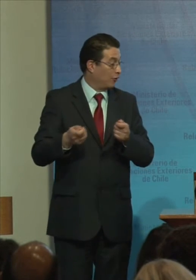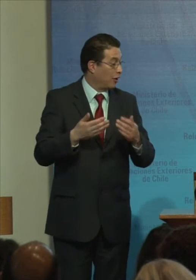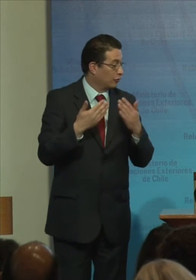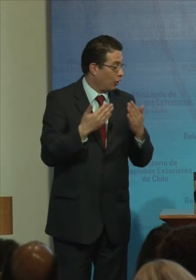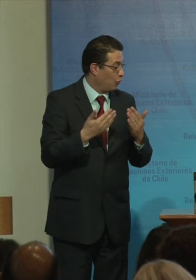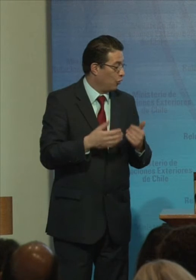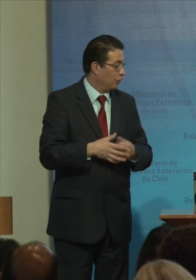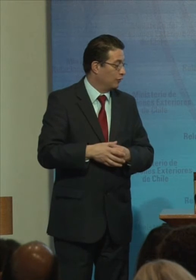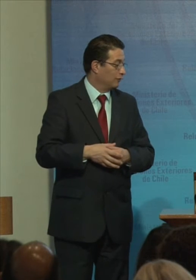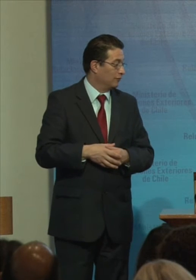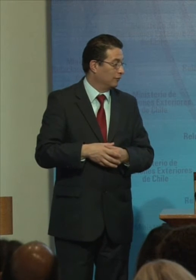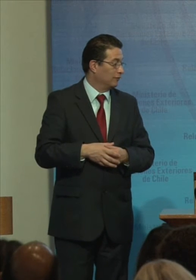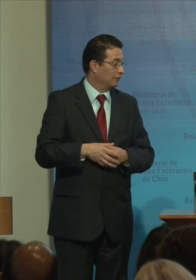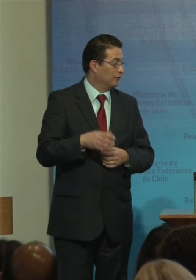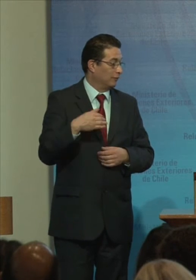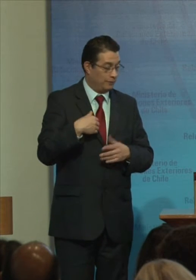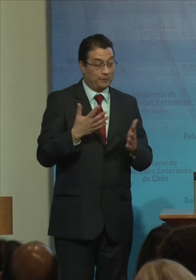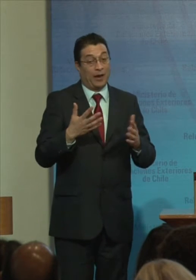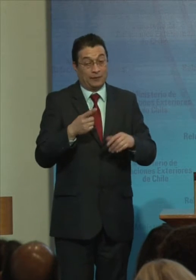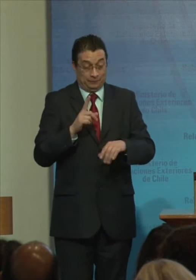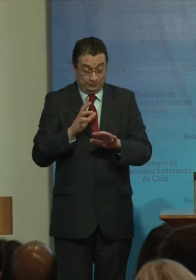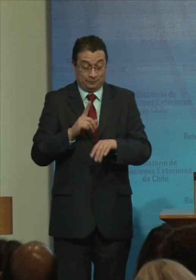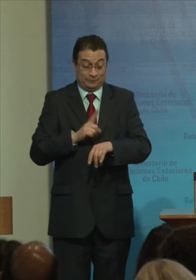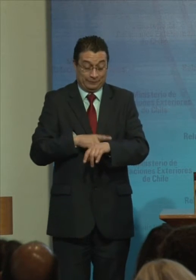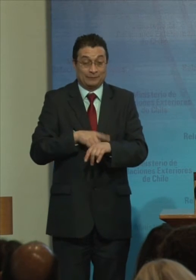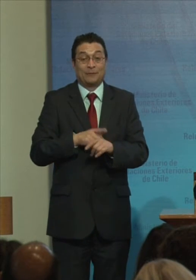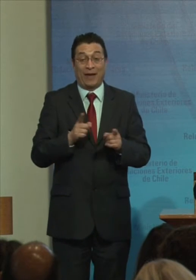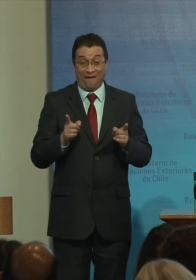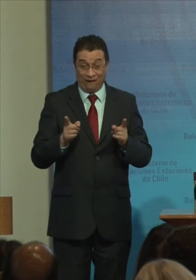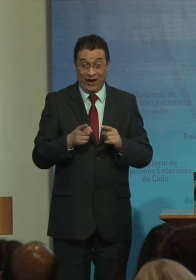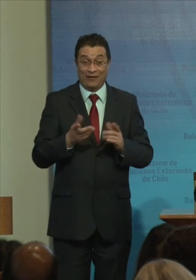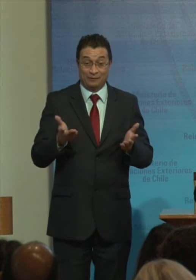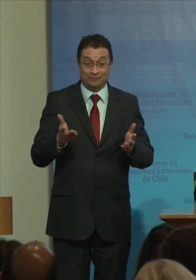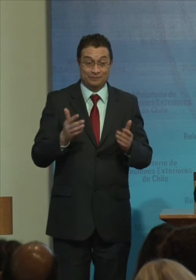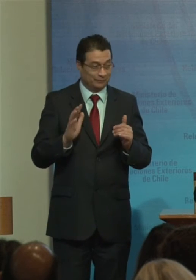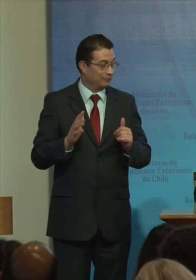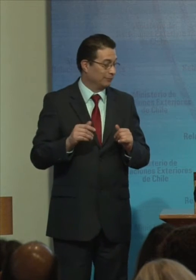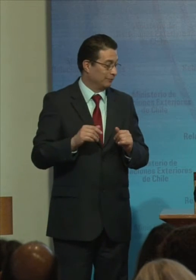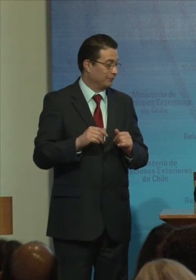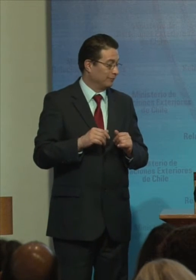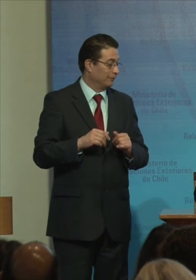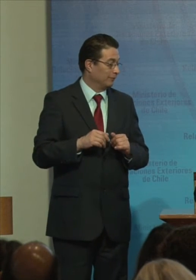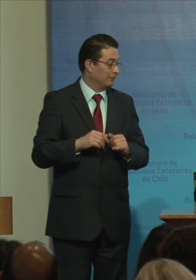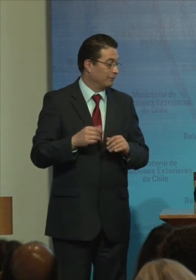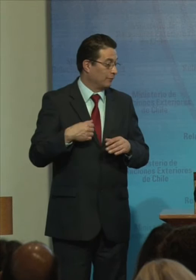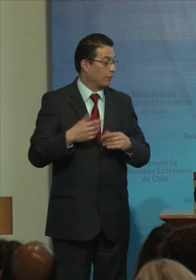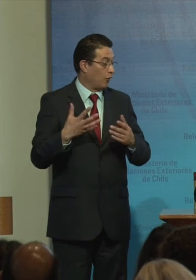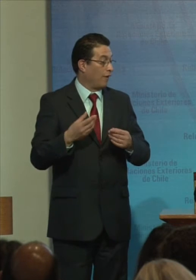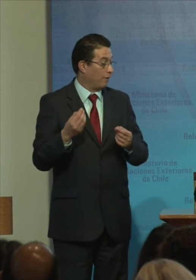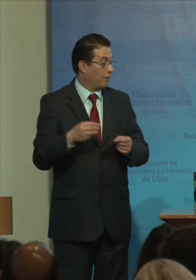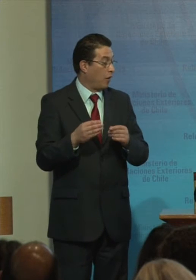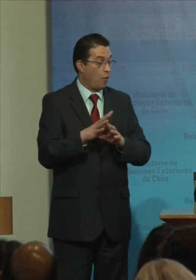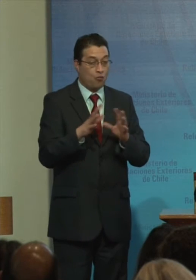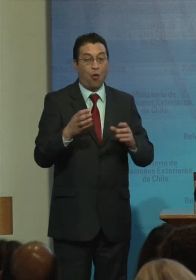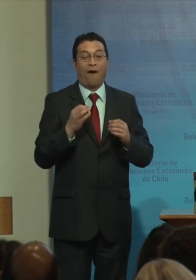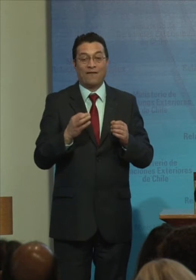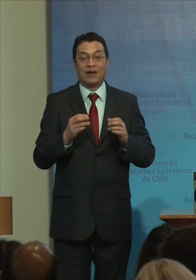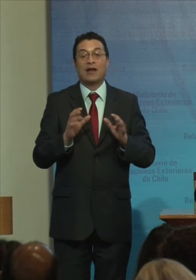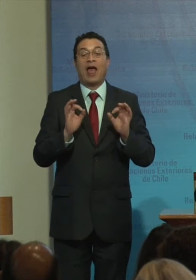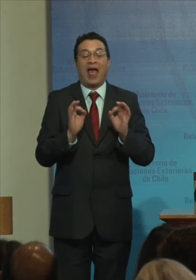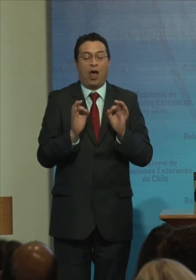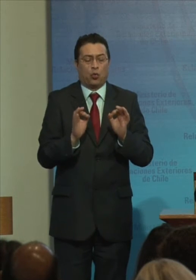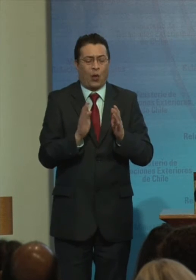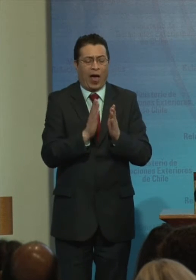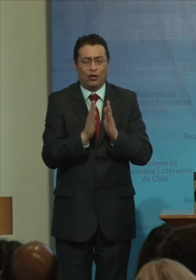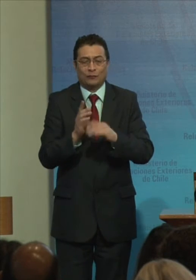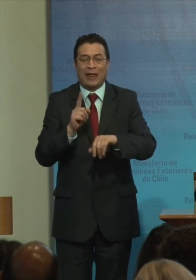Trataré De serle Un niño Muy Muy bien Educado Con el tiempo